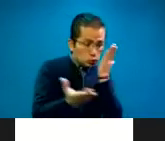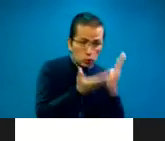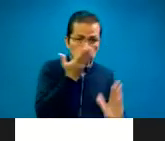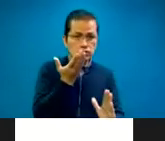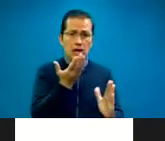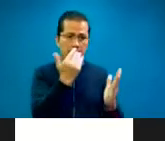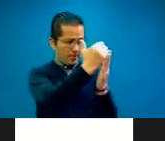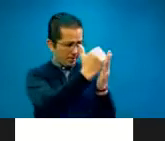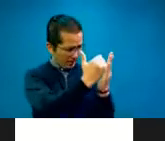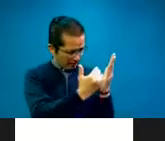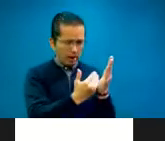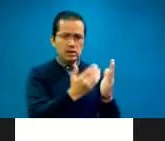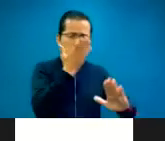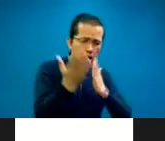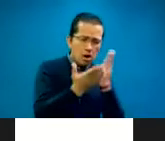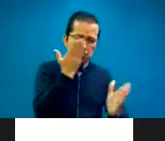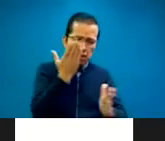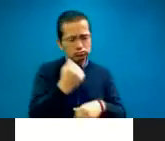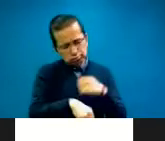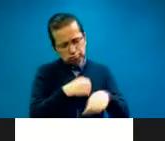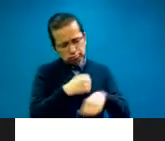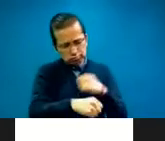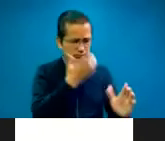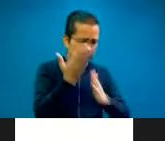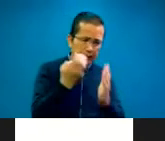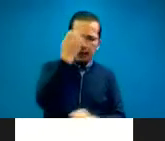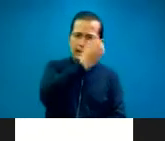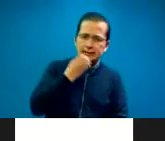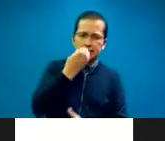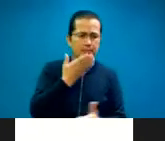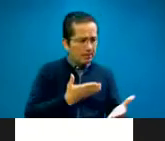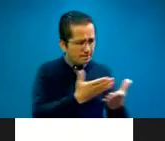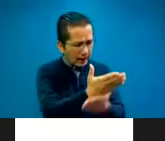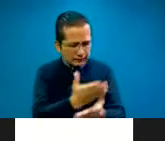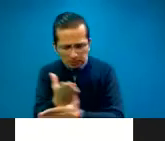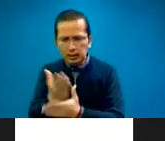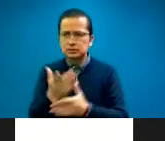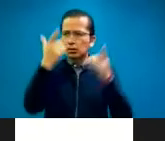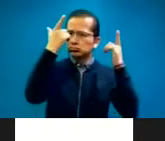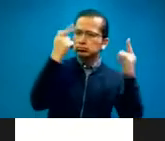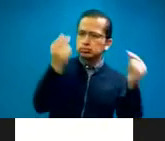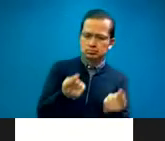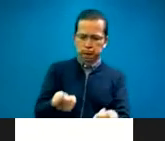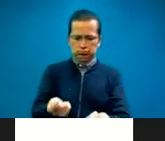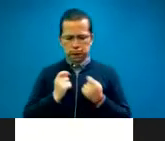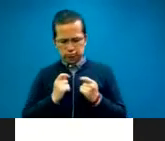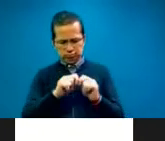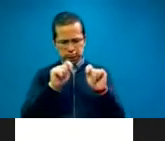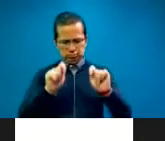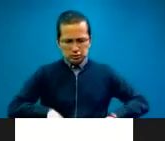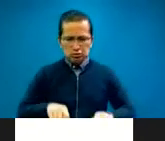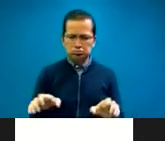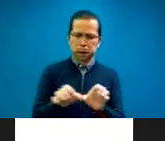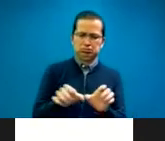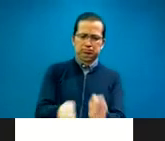gradúas, haces tus exámenes, los pasas, recibes tu certificación y pues ya puedes